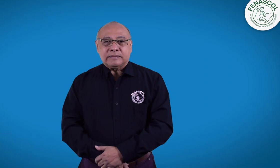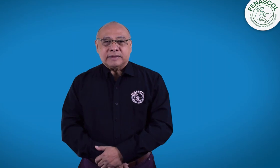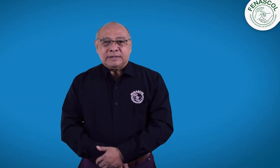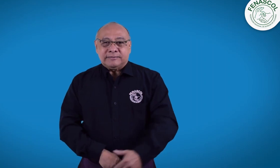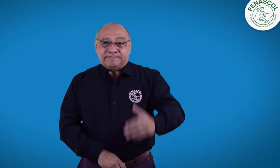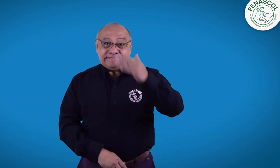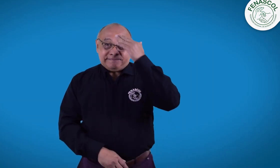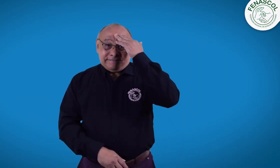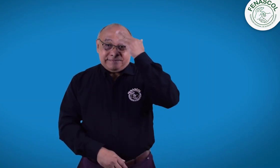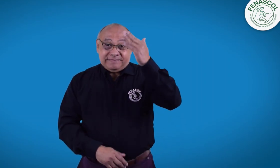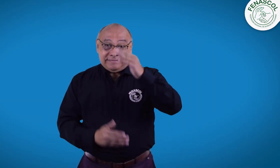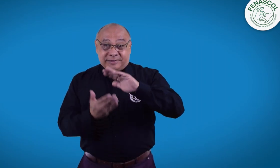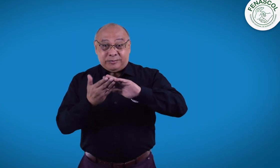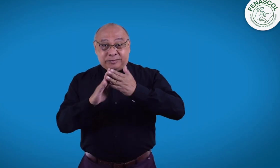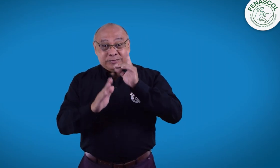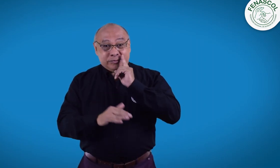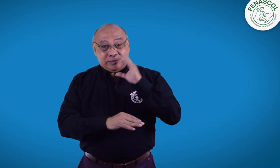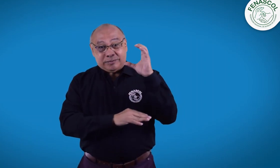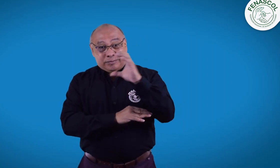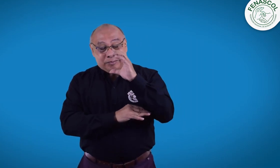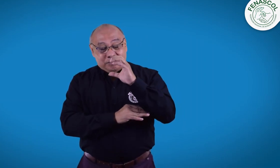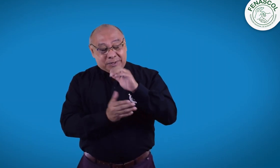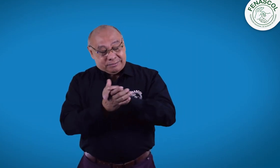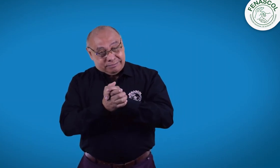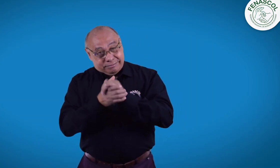Un gran saludo a la comunidad sorda de Colombia.